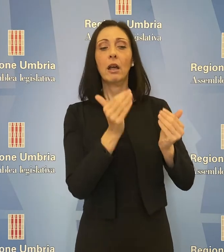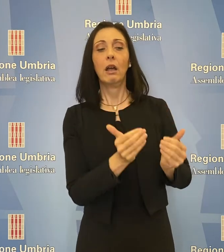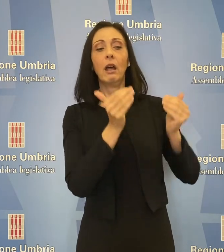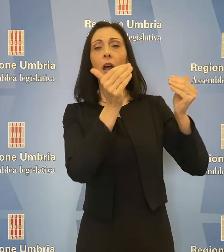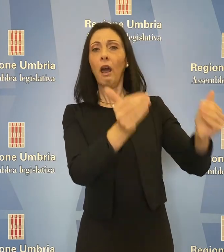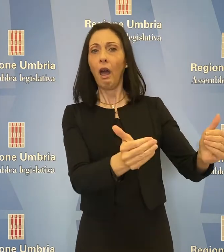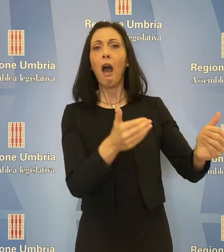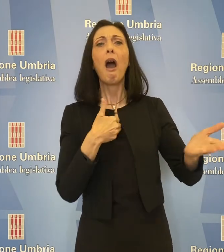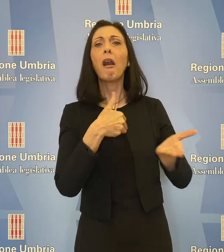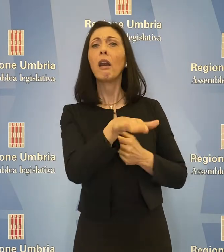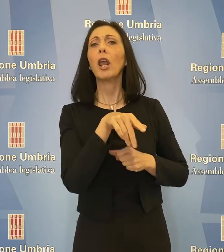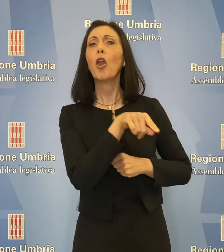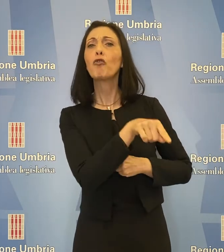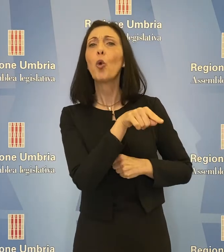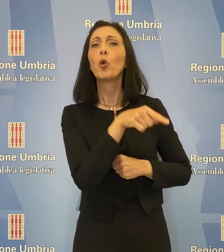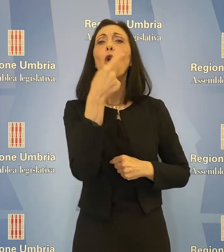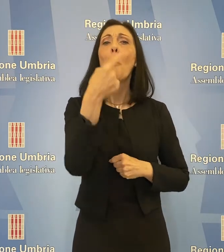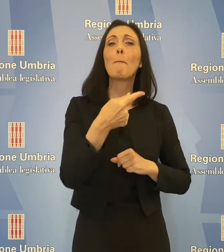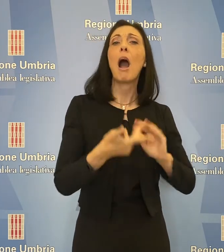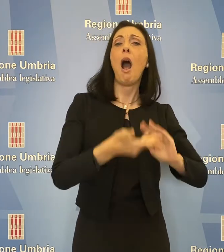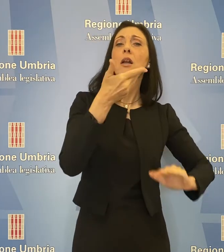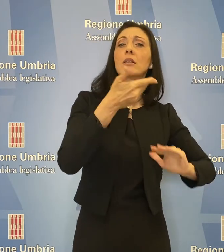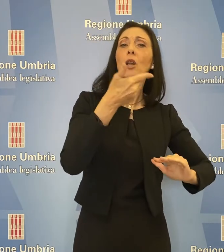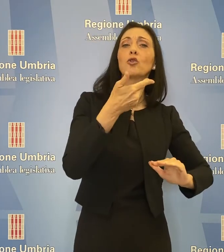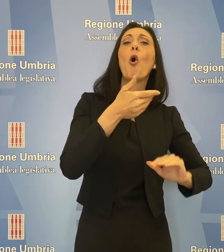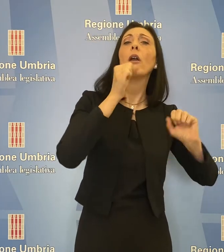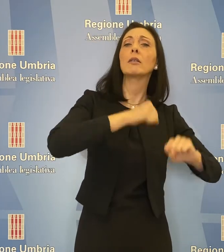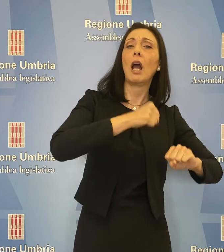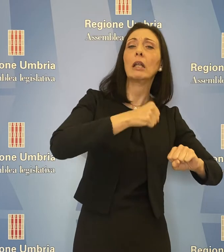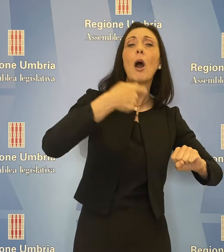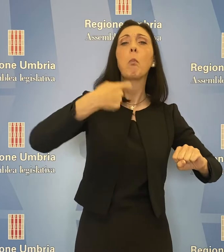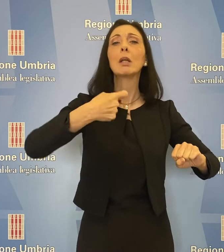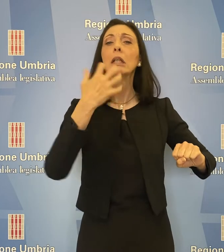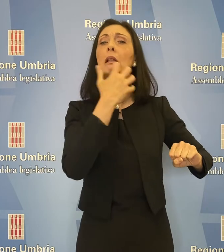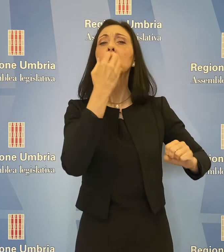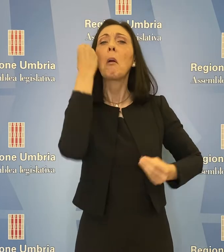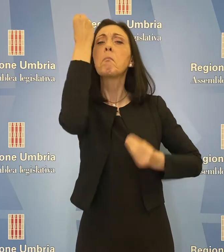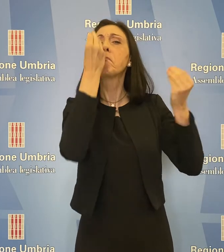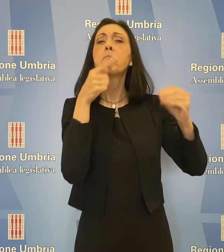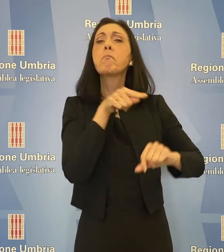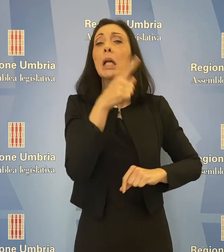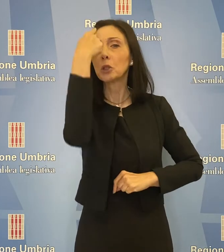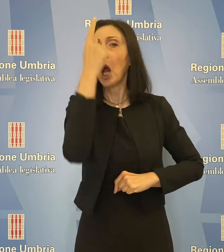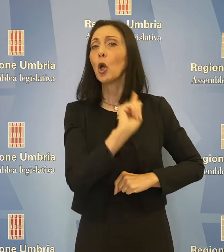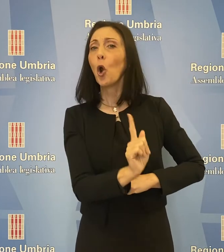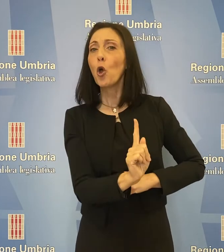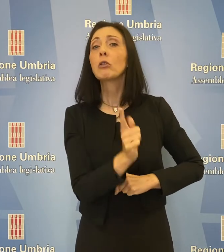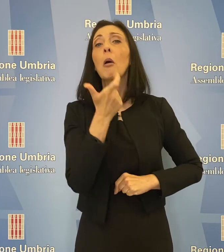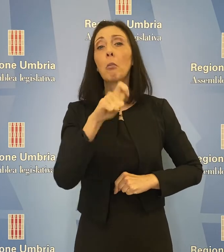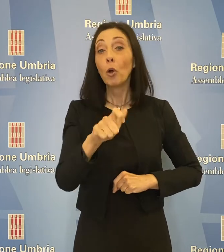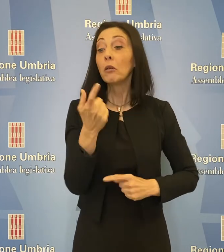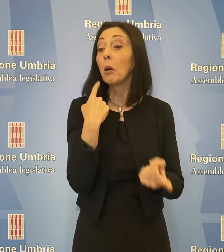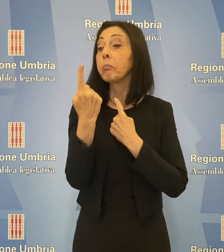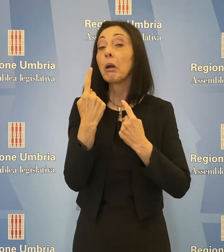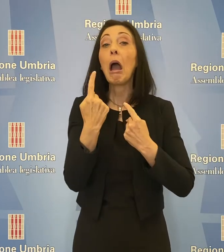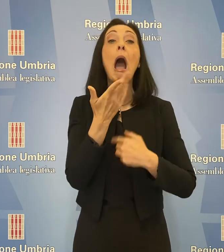senza conoscere le intenzioni dell'assessore alla Sanità o della Presidente Tesei, che al momento della discussione dell'atto erano